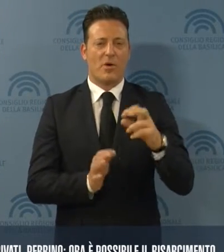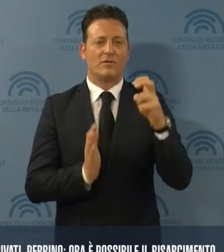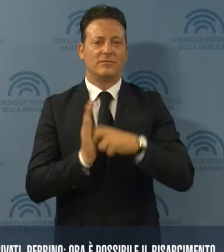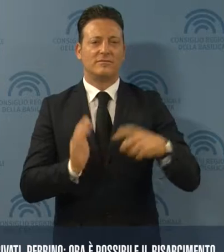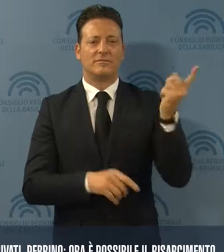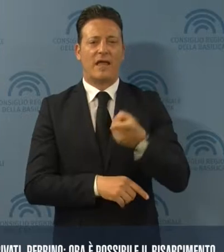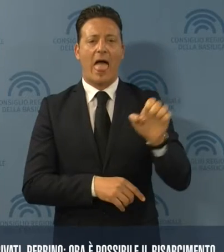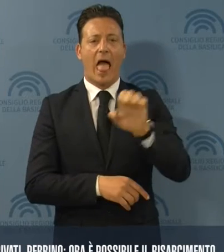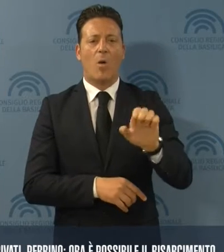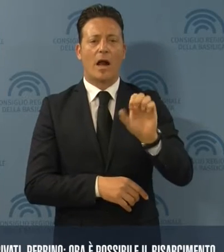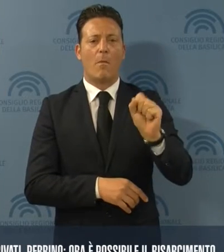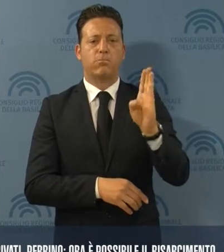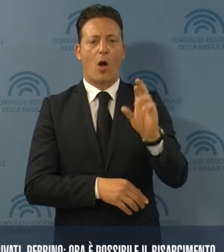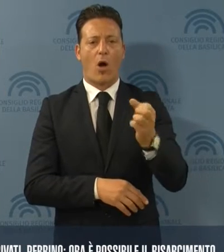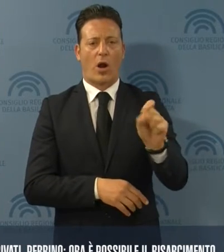tasso Euribor.